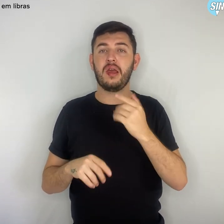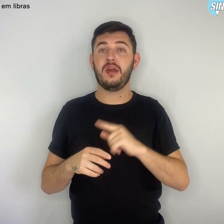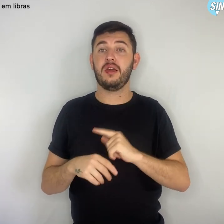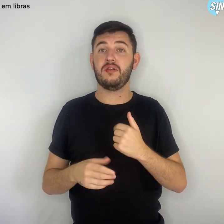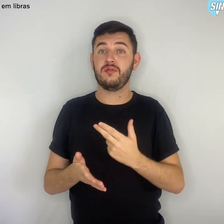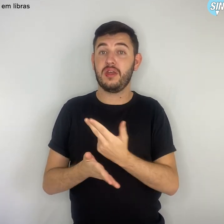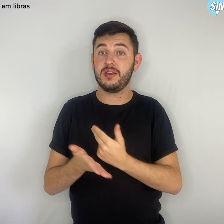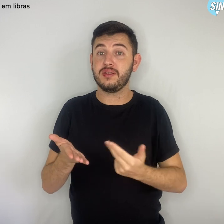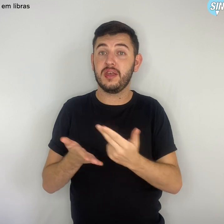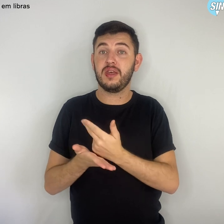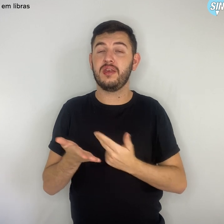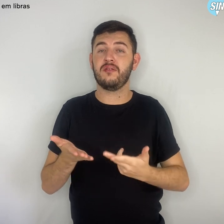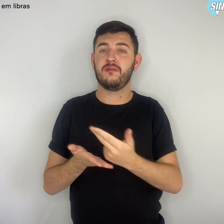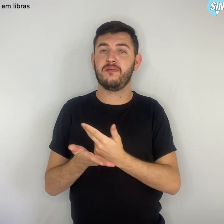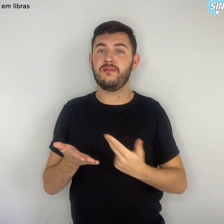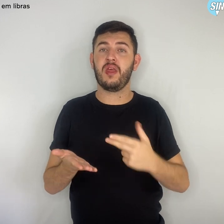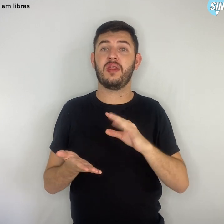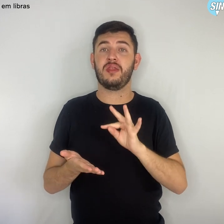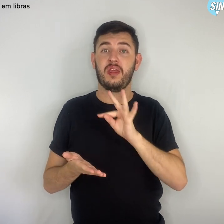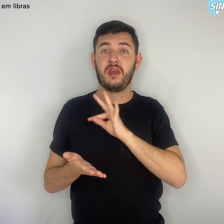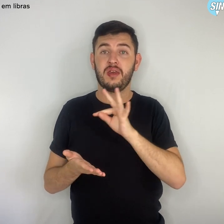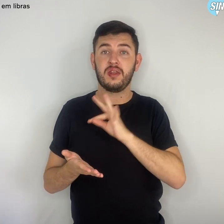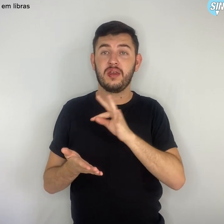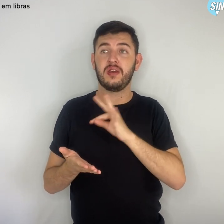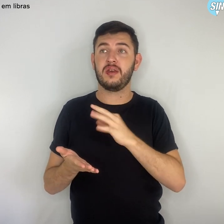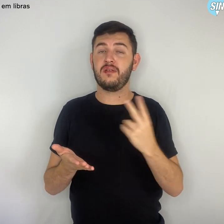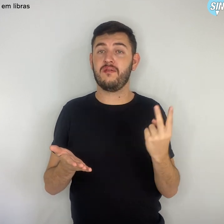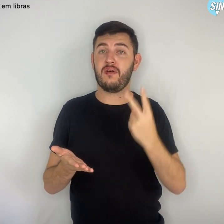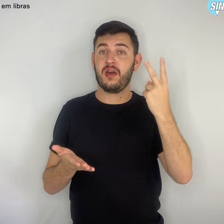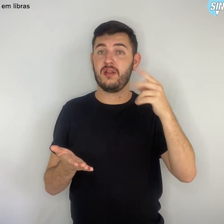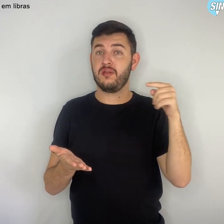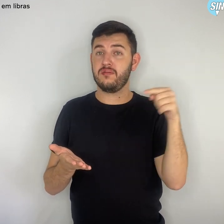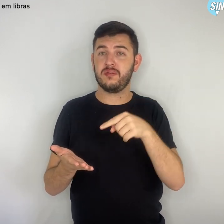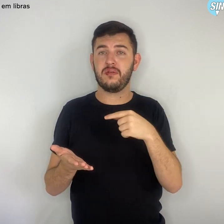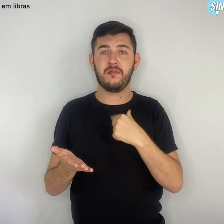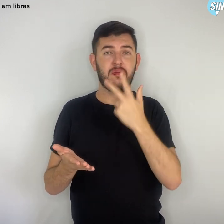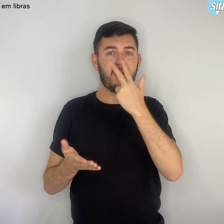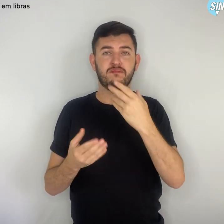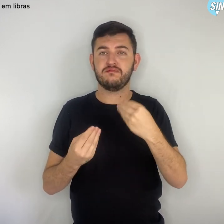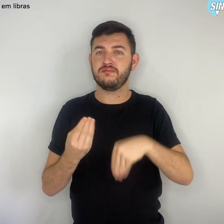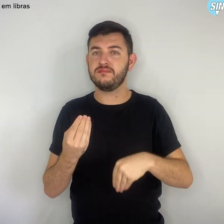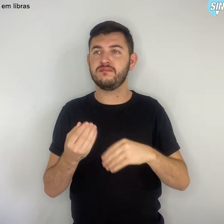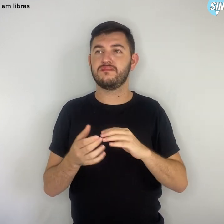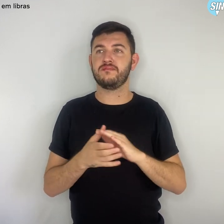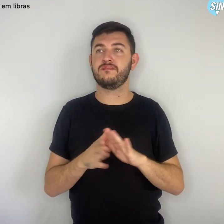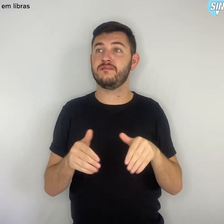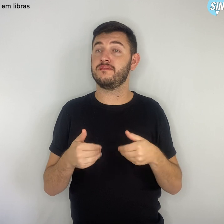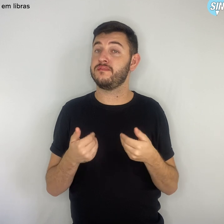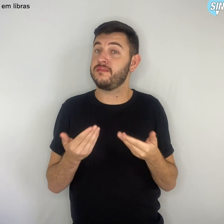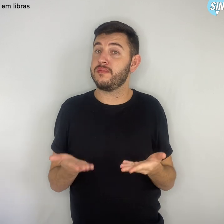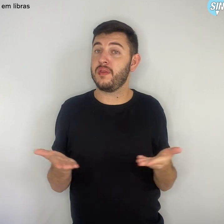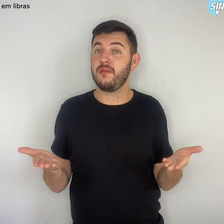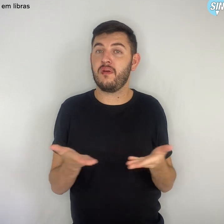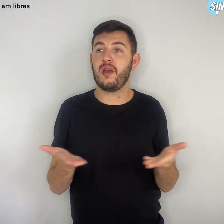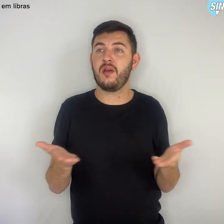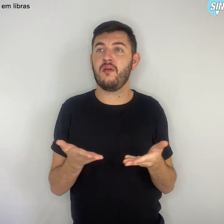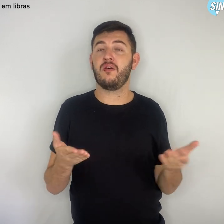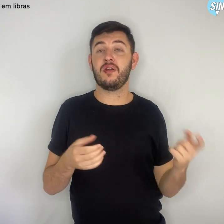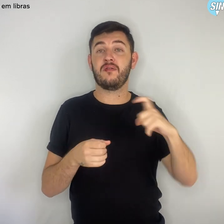que agrega valor ao material ficava perdida. Então, o retorno da entrega de forma